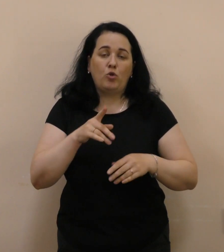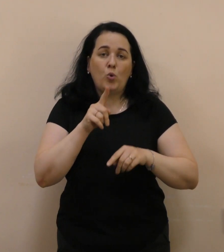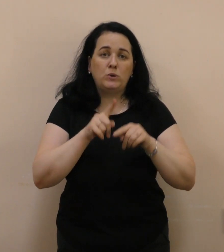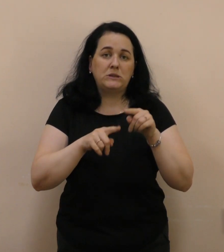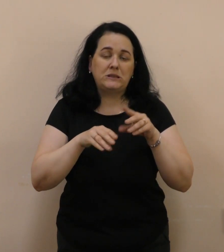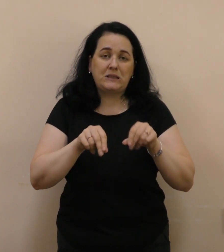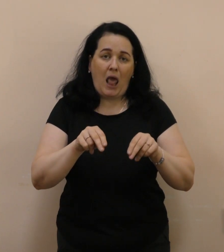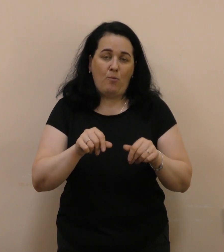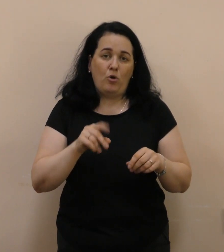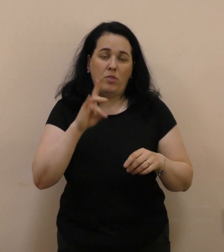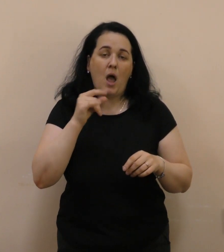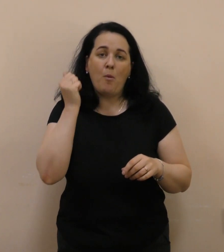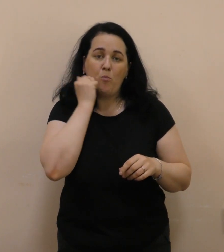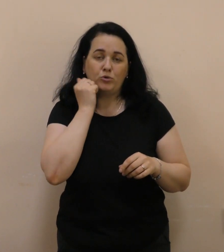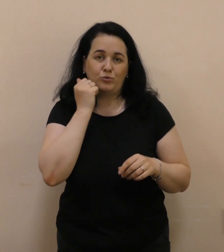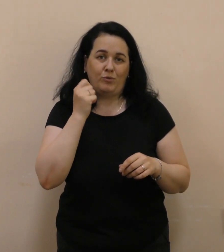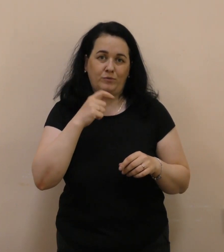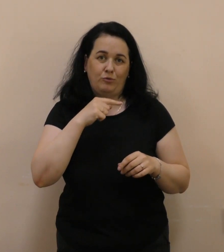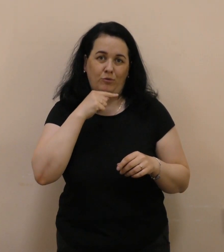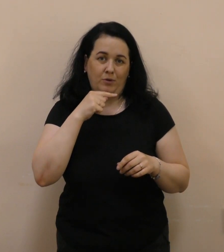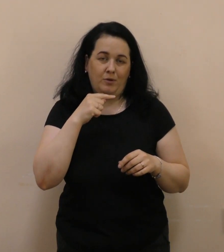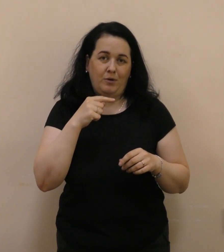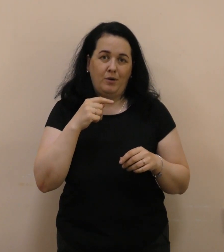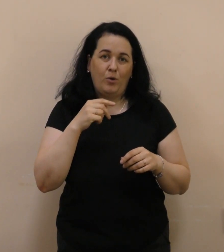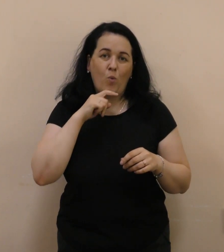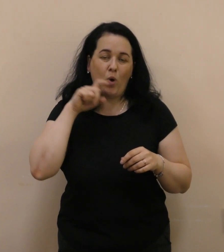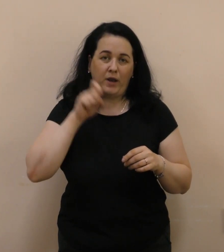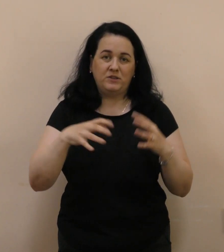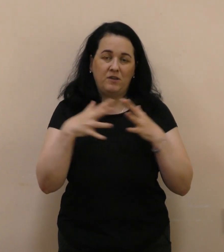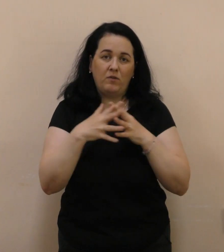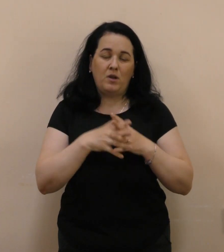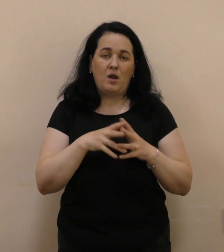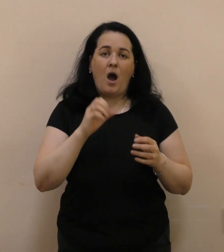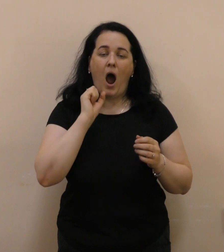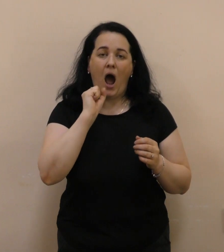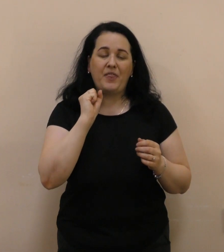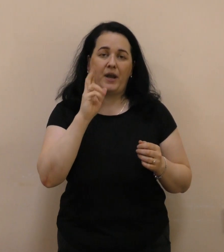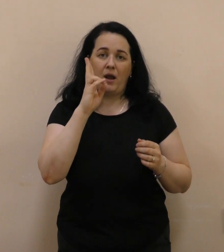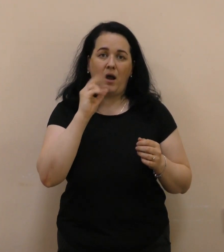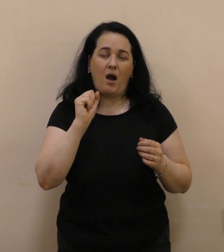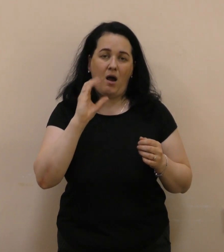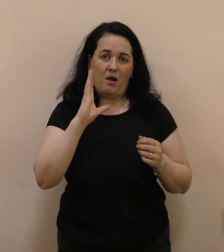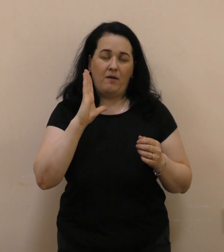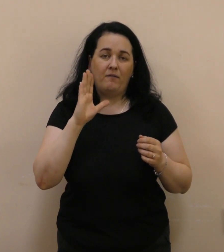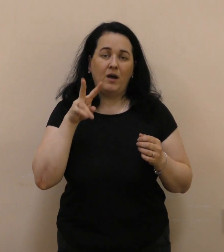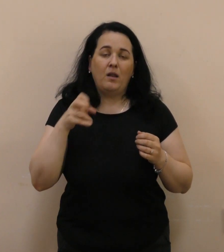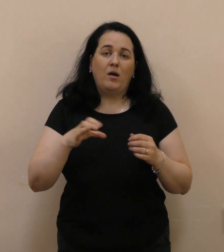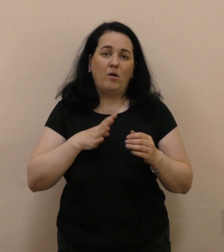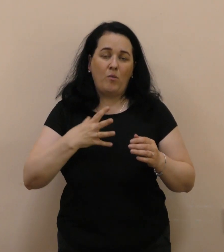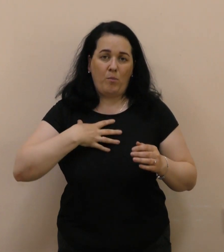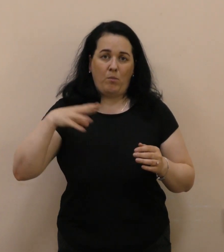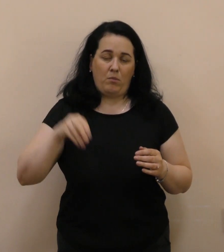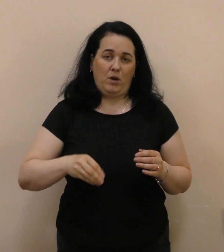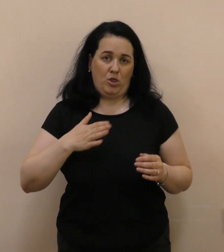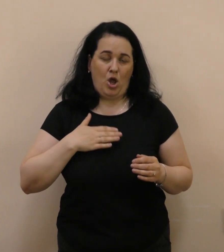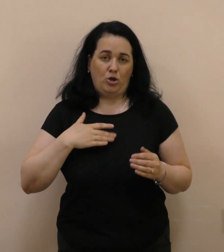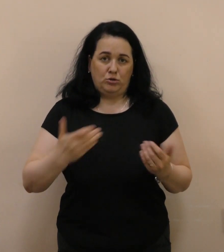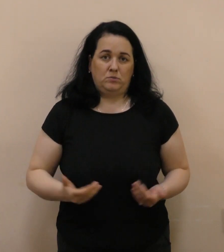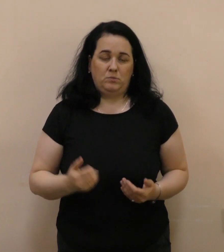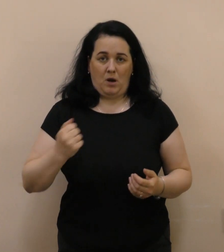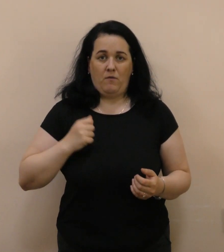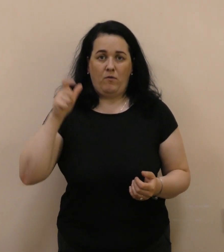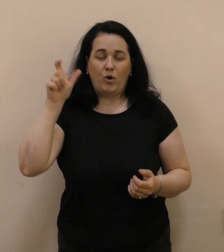-українській війни. Загинув воїн з Івано-Франківська Андрій Кален. Герой поліг у бою поблизу Підлісного